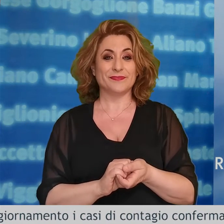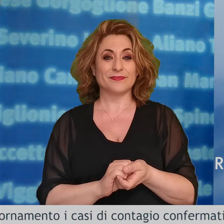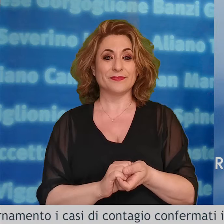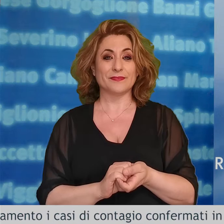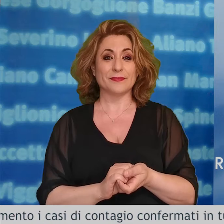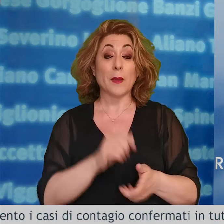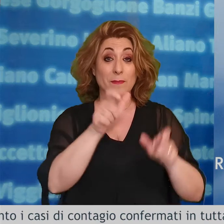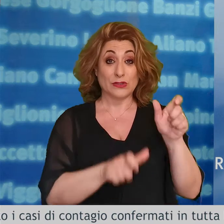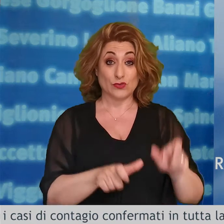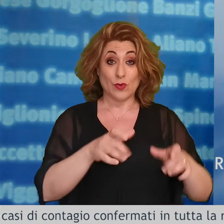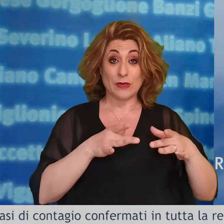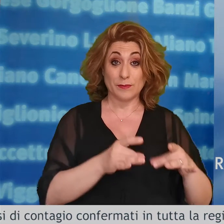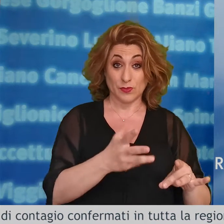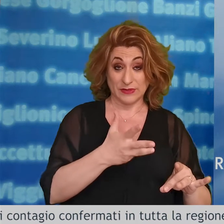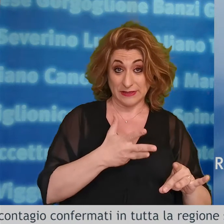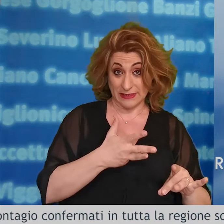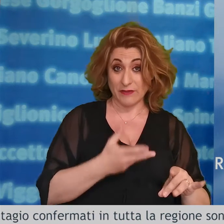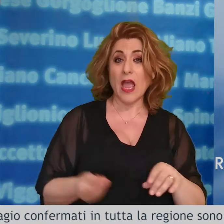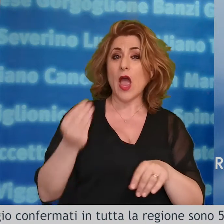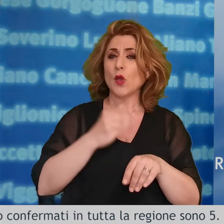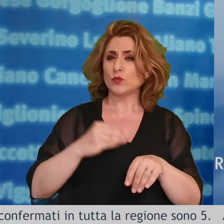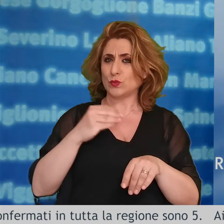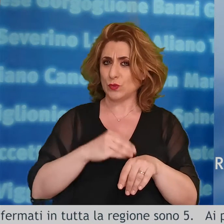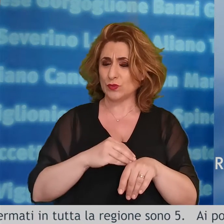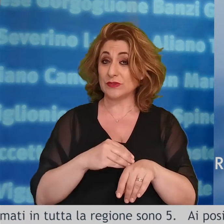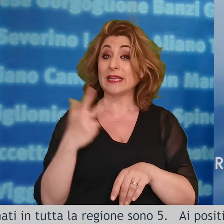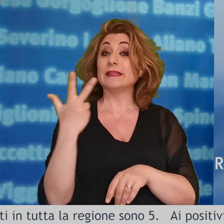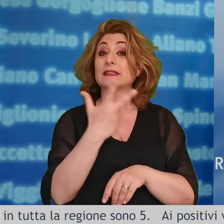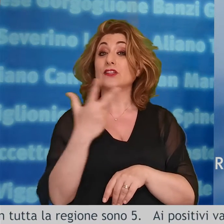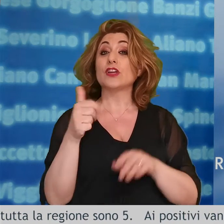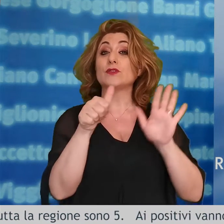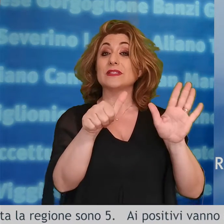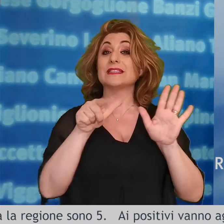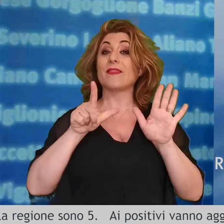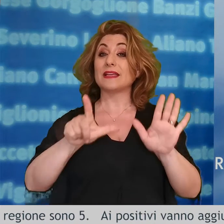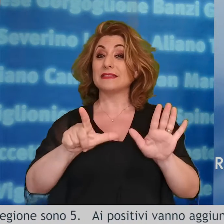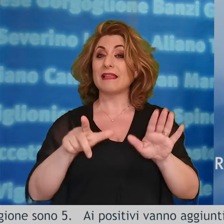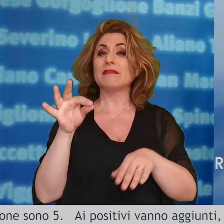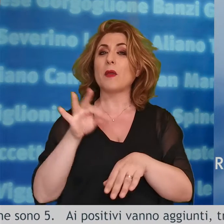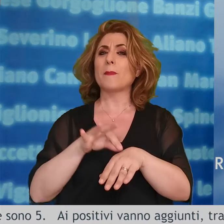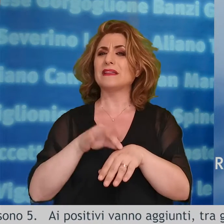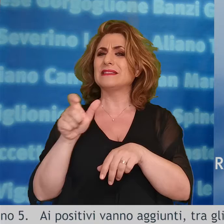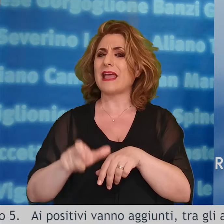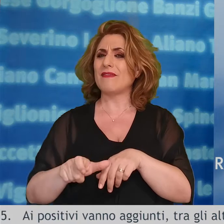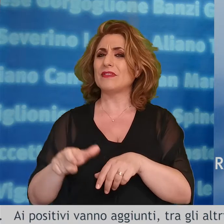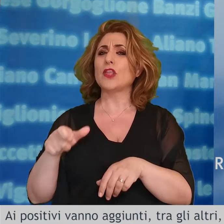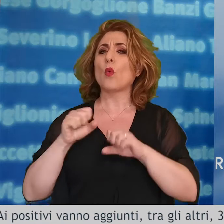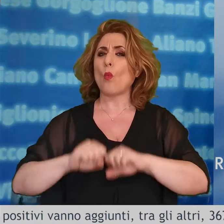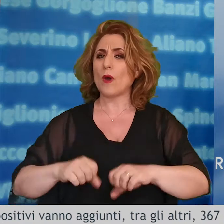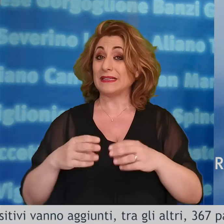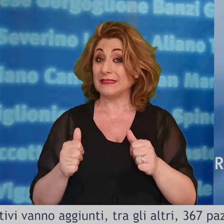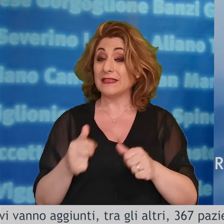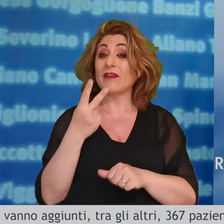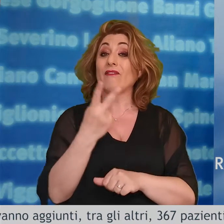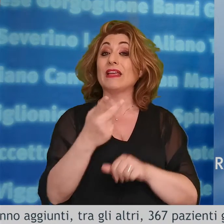Ai positivi vanno aggiunti, tra gli altri, 367 pazienti guariti e 27